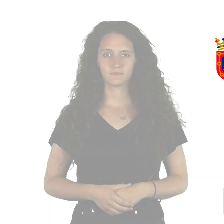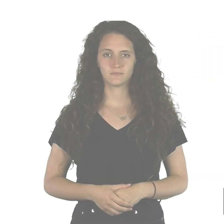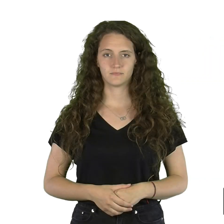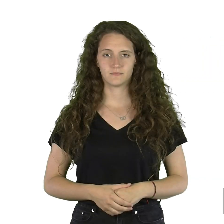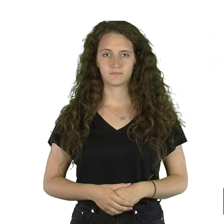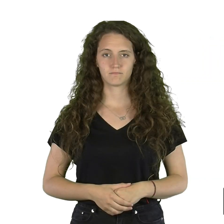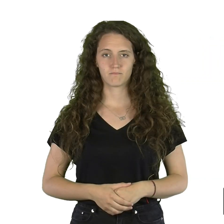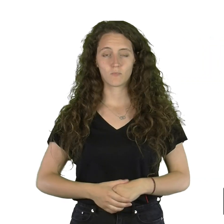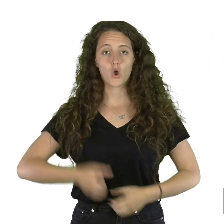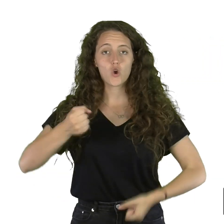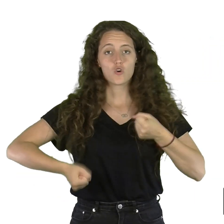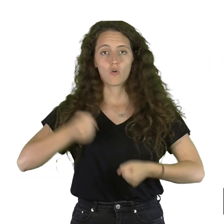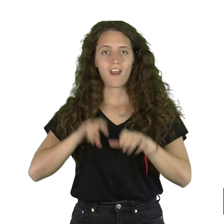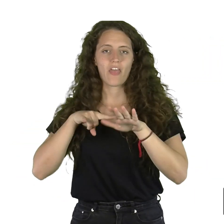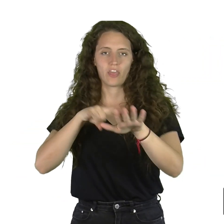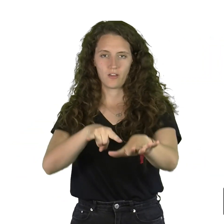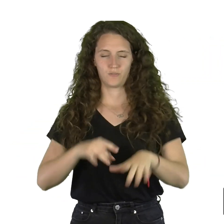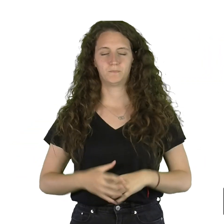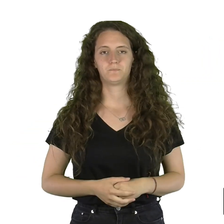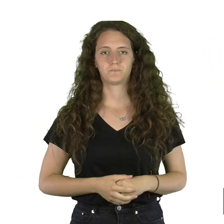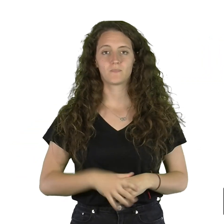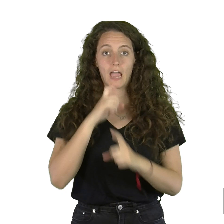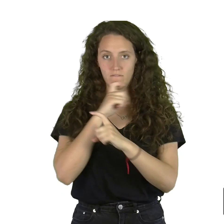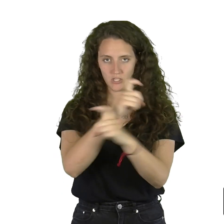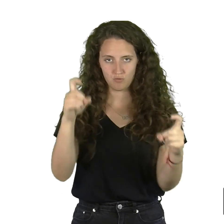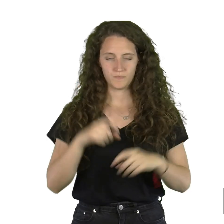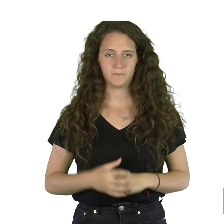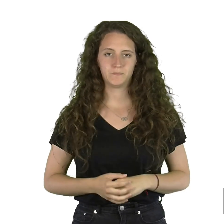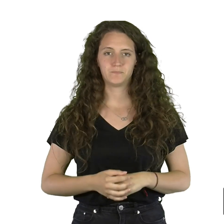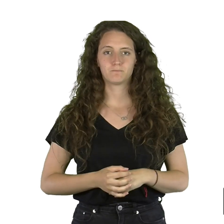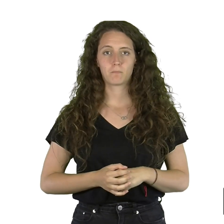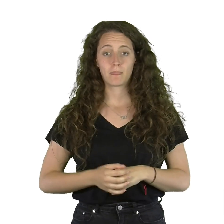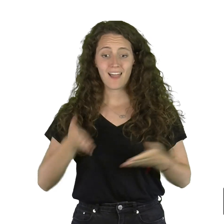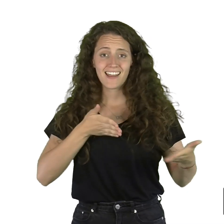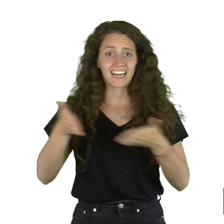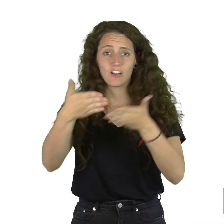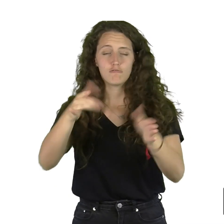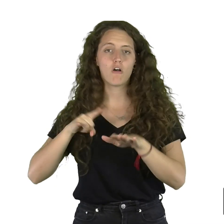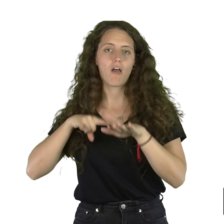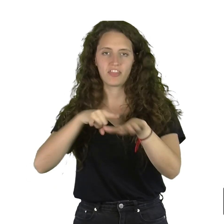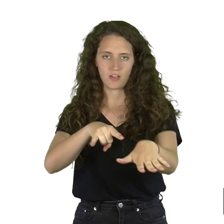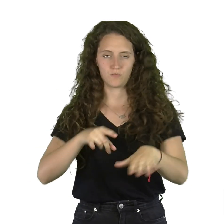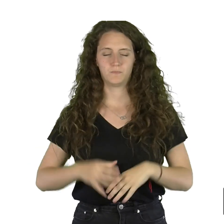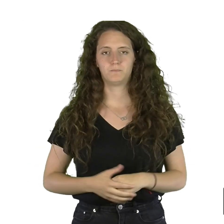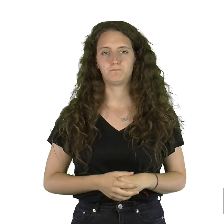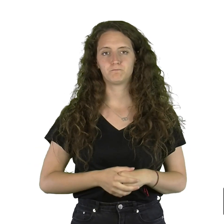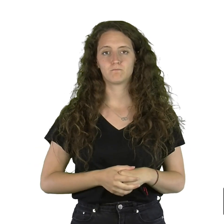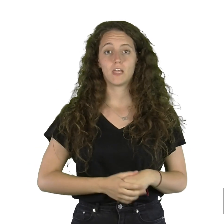Correr el encierro Avisos Recorrido del encierro Santo